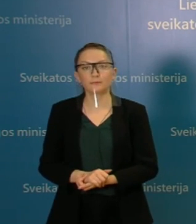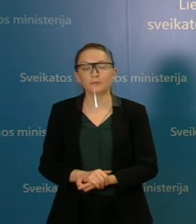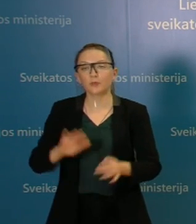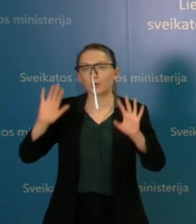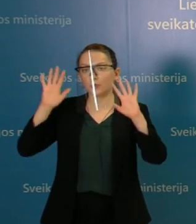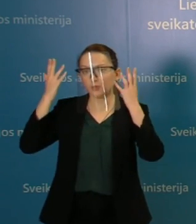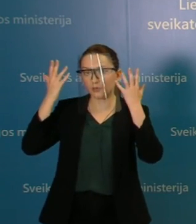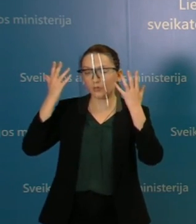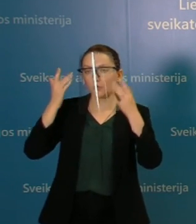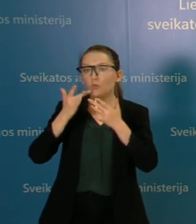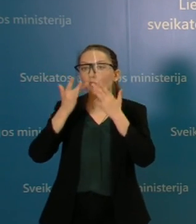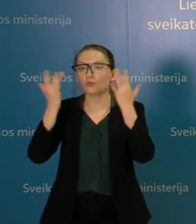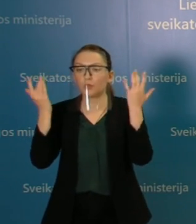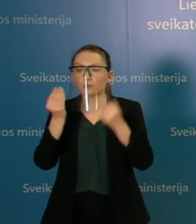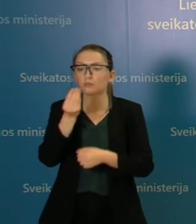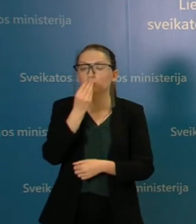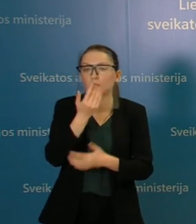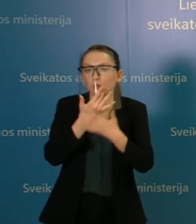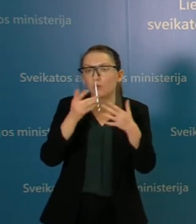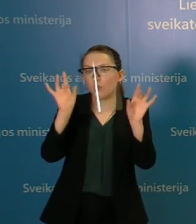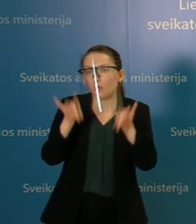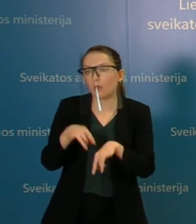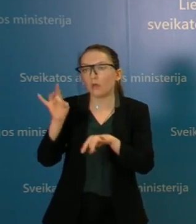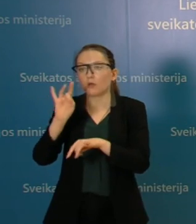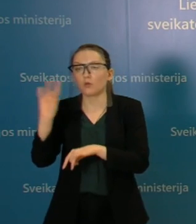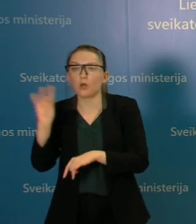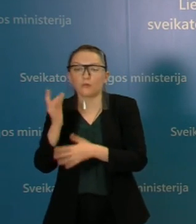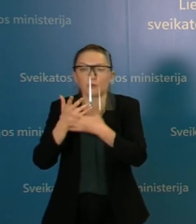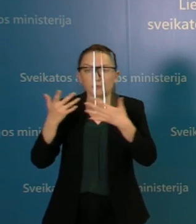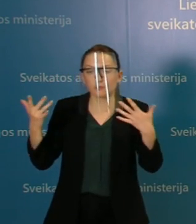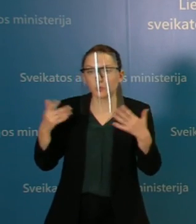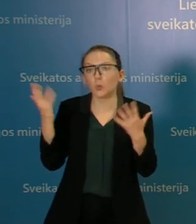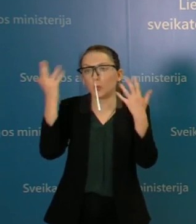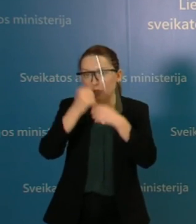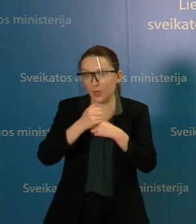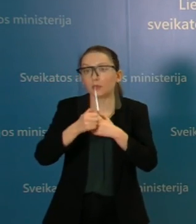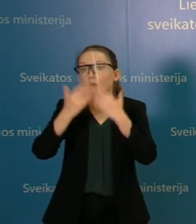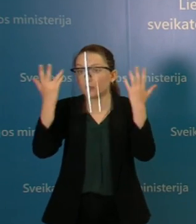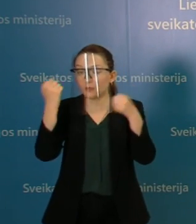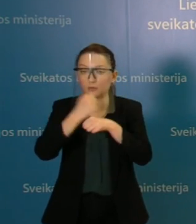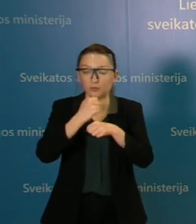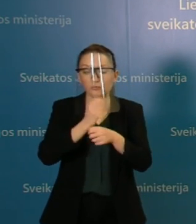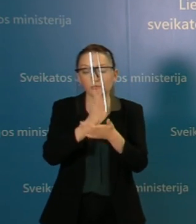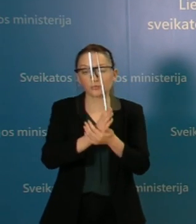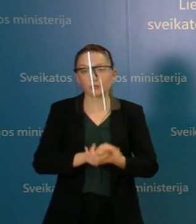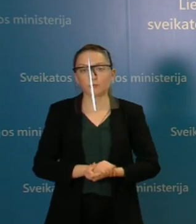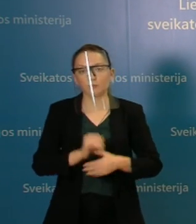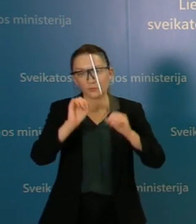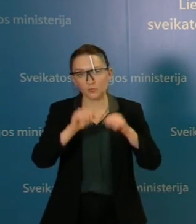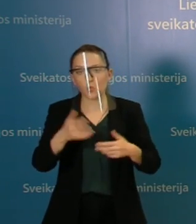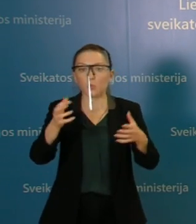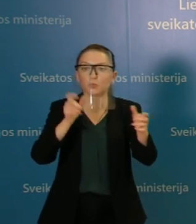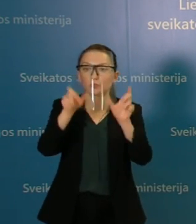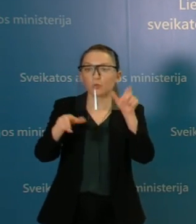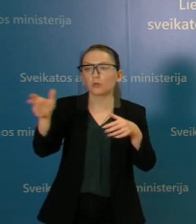Jeigu viešo maitinimo įstaiga, ta pati, kuri dirbdavo ir naktį, dirba diena, tai jai gali priimti